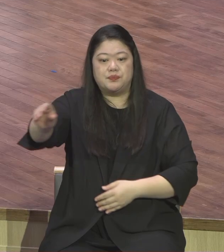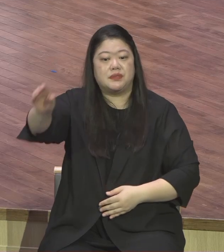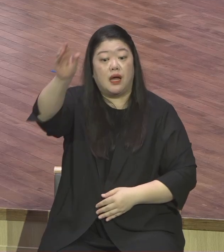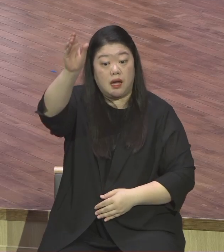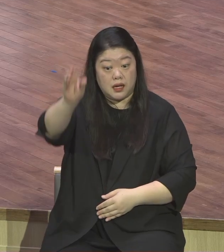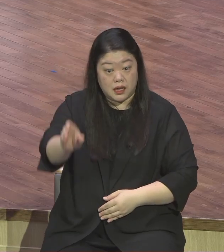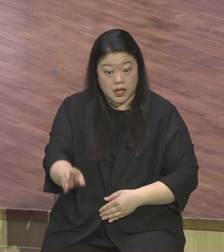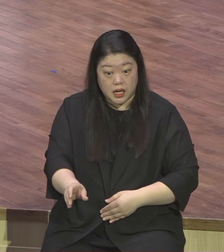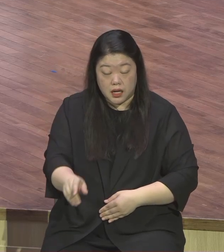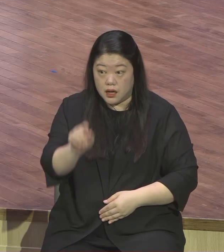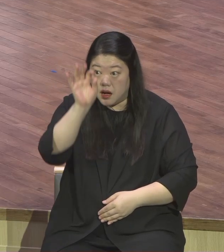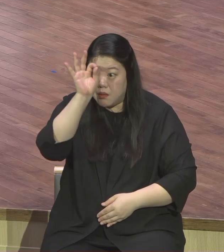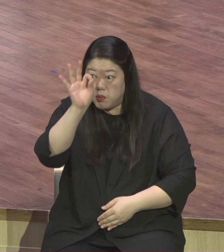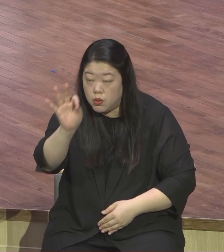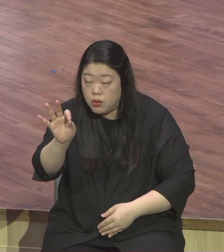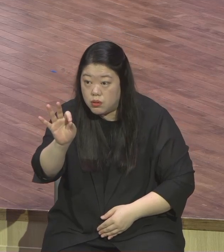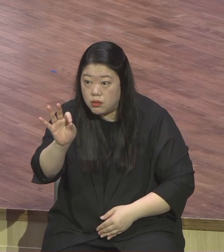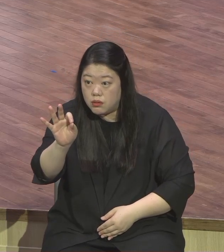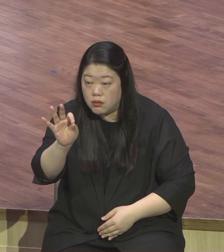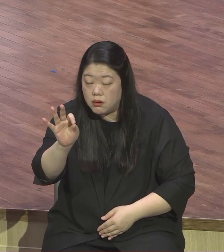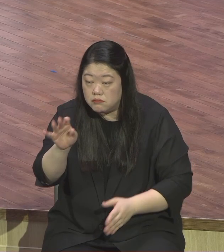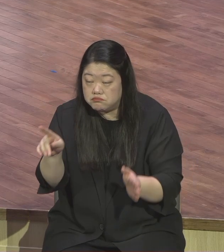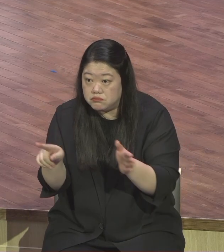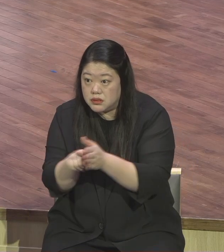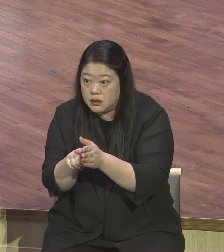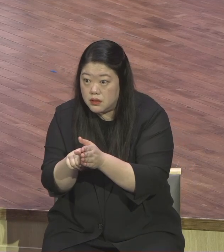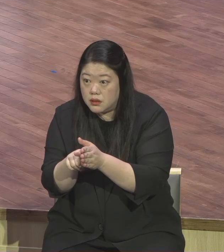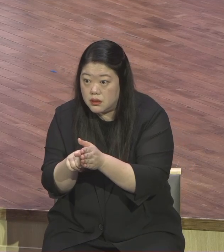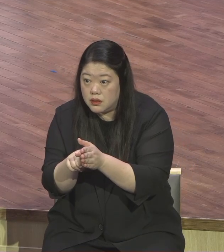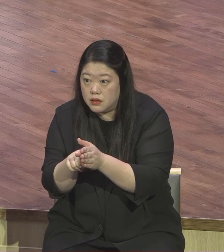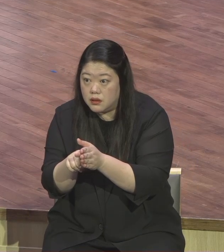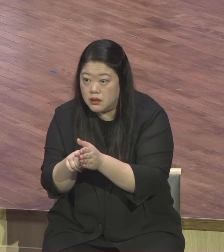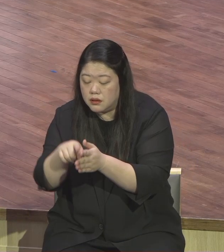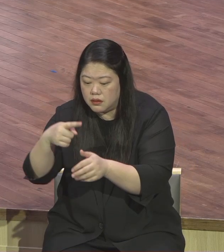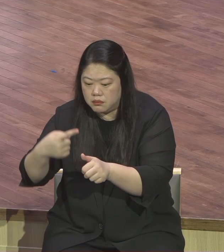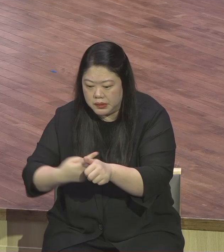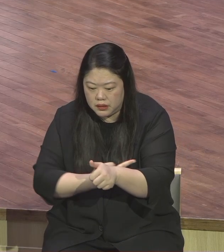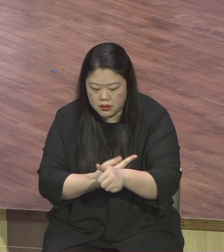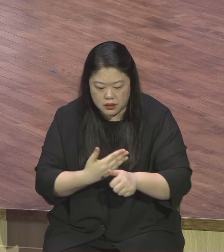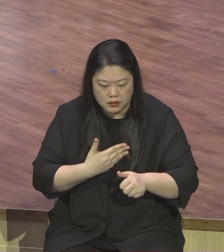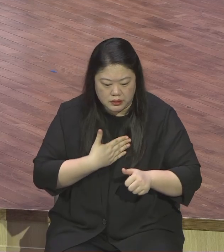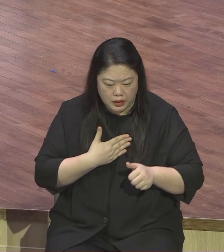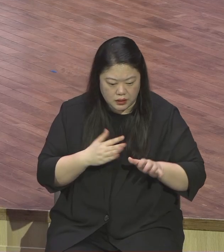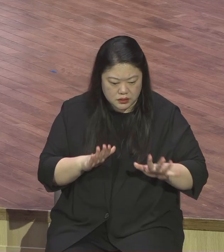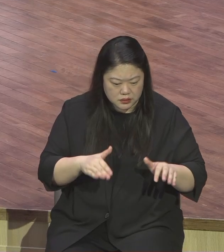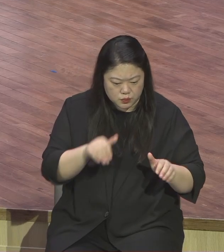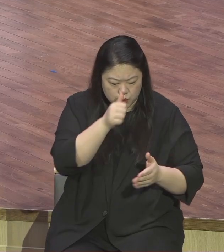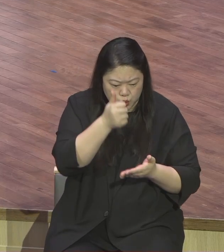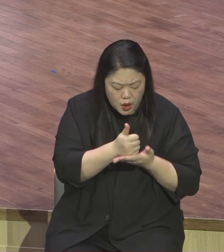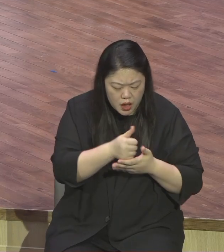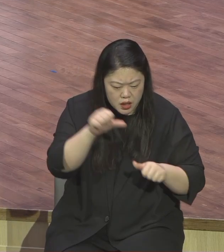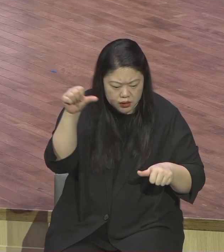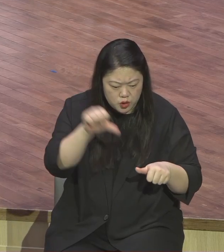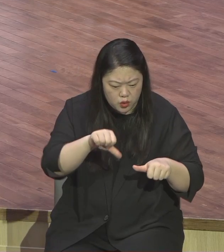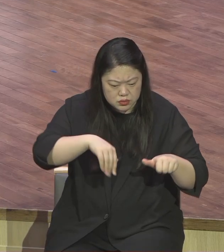해결할 수 없는 열두 가지 재앙 저주 이걸 완벽하게 해결해 주셨어요